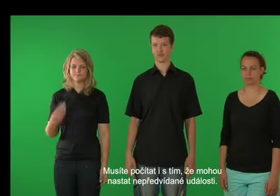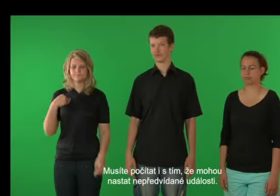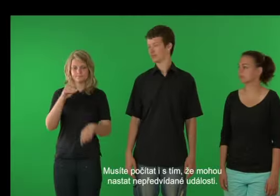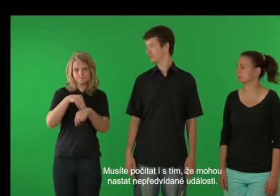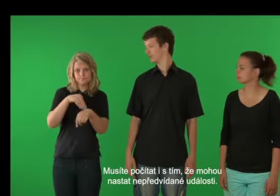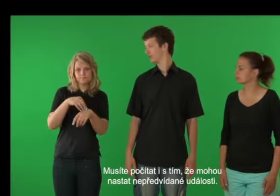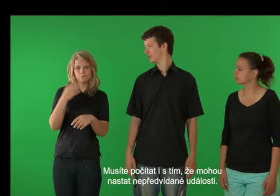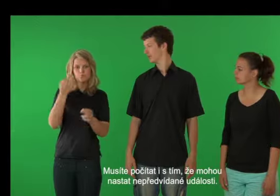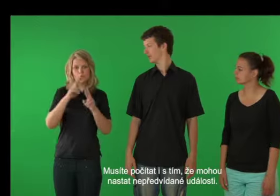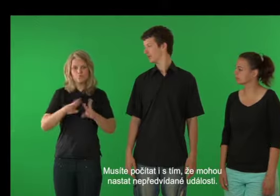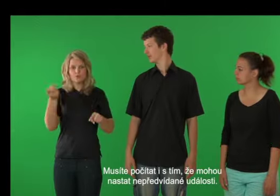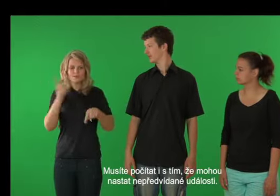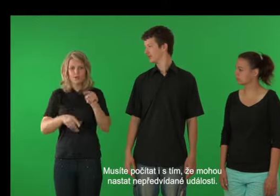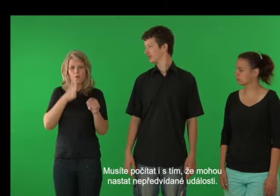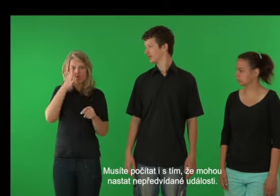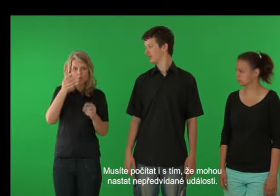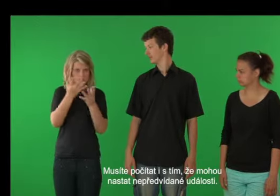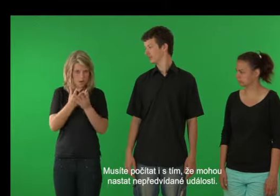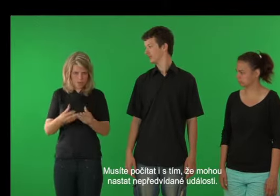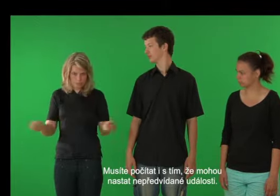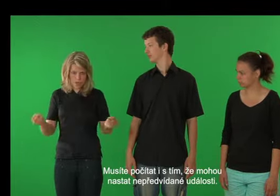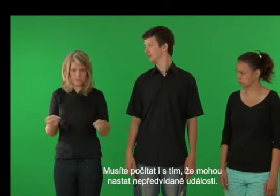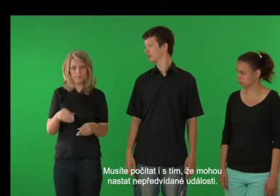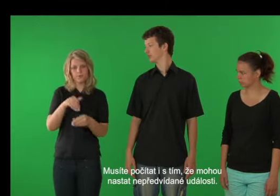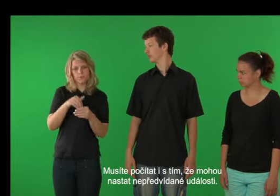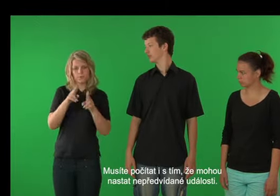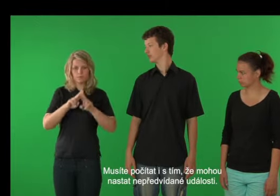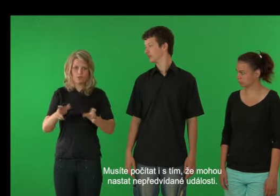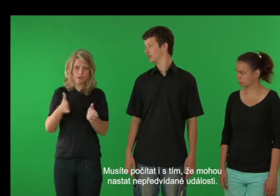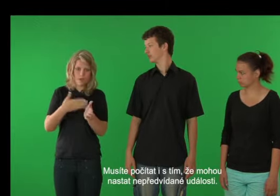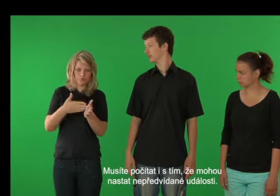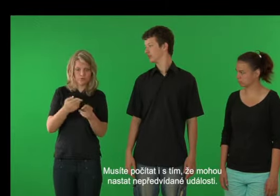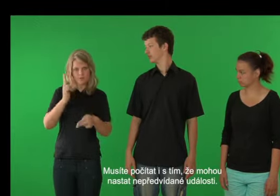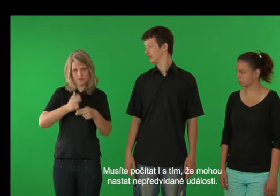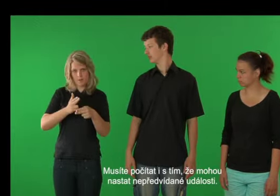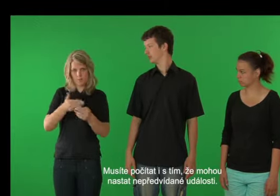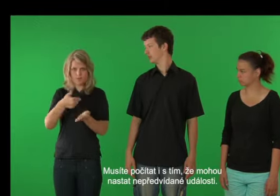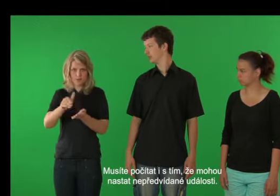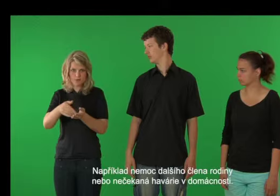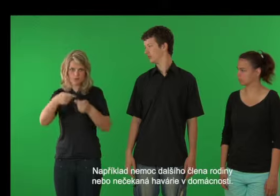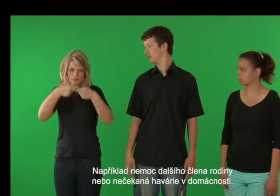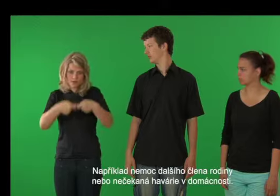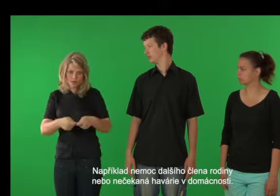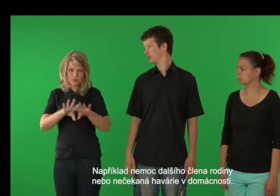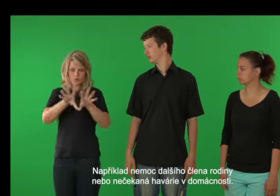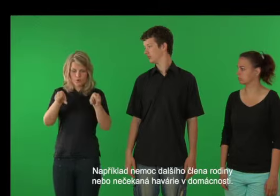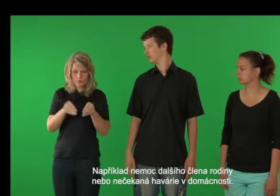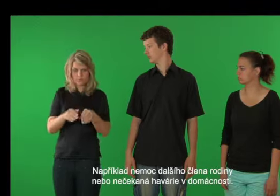Musíte počítat i s tím, že mohou nastat nepředvídané události. Například nemoc